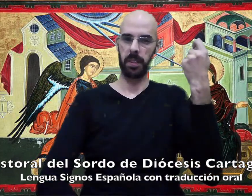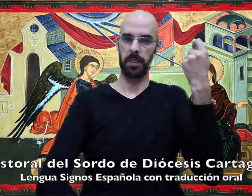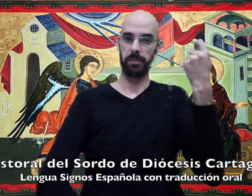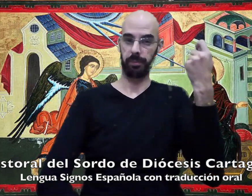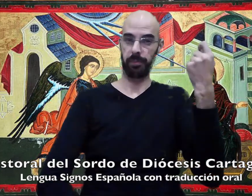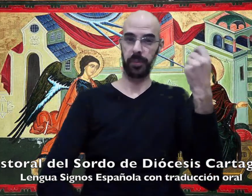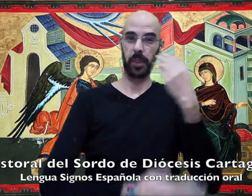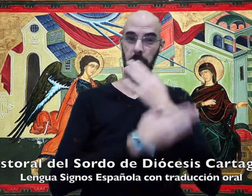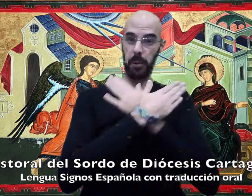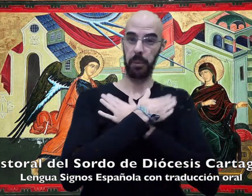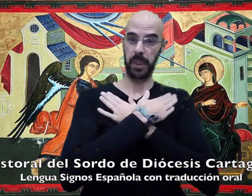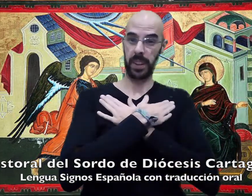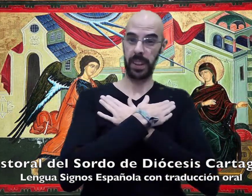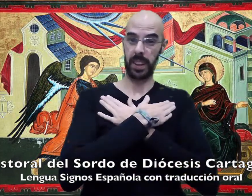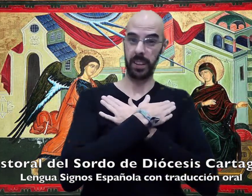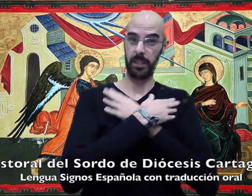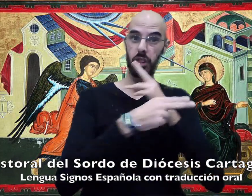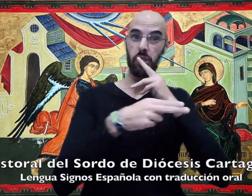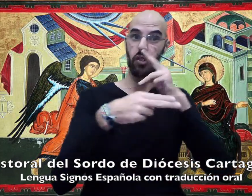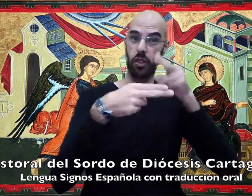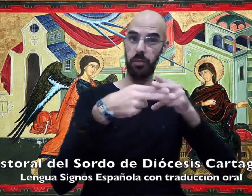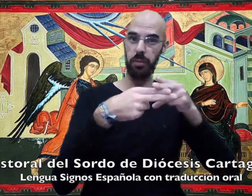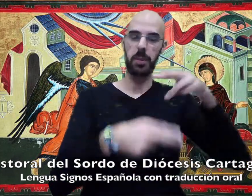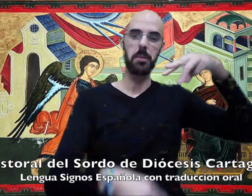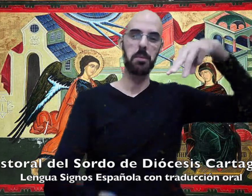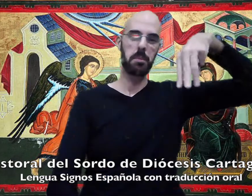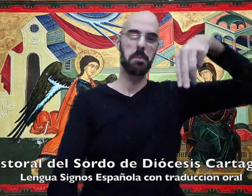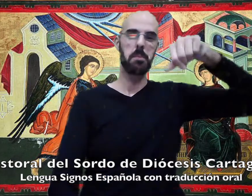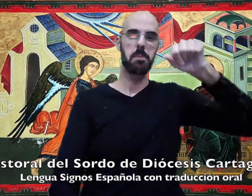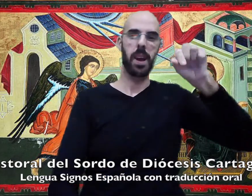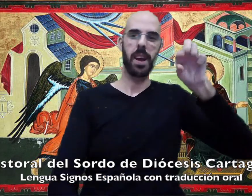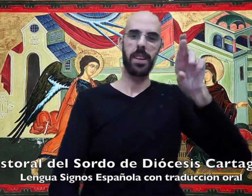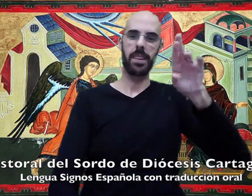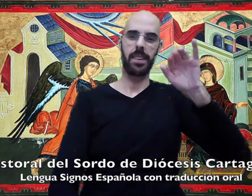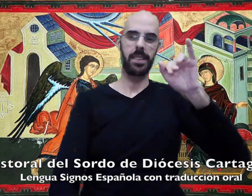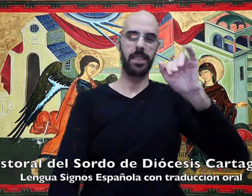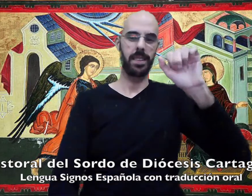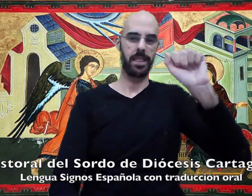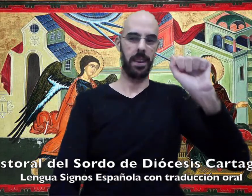de David. La virgen se llamaba María.